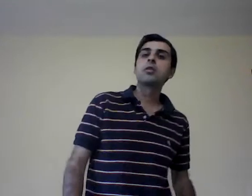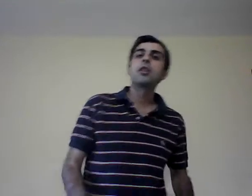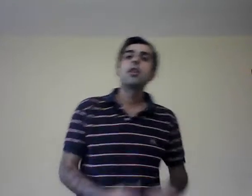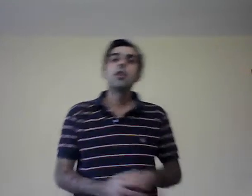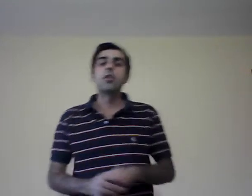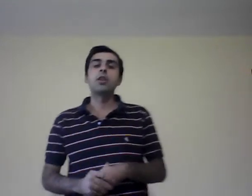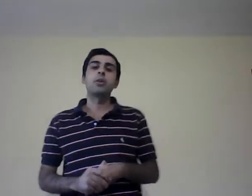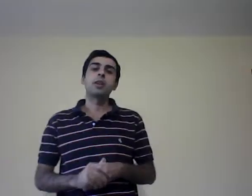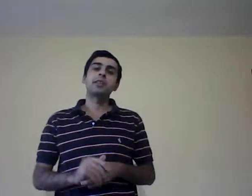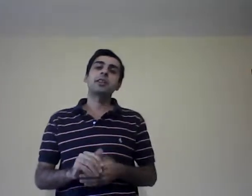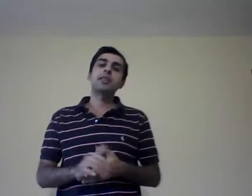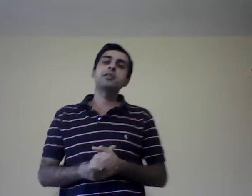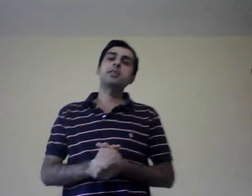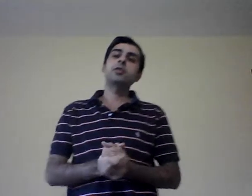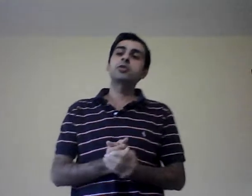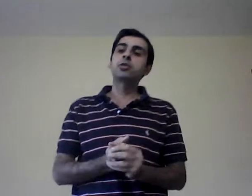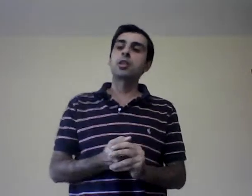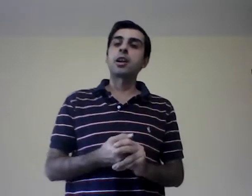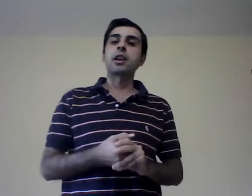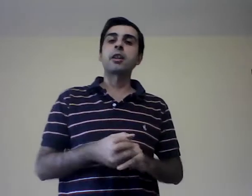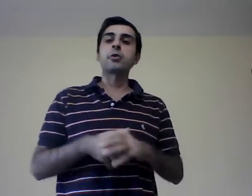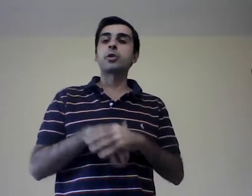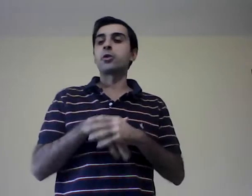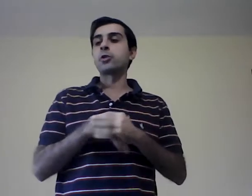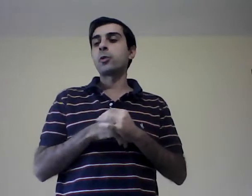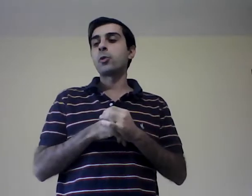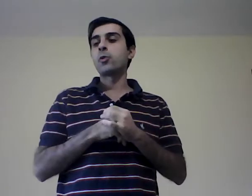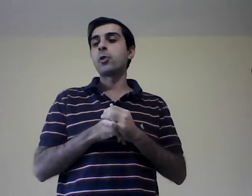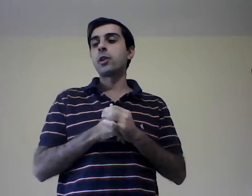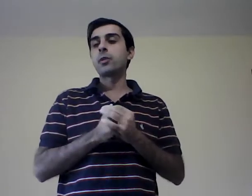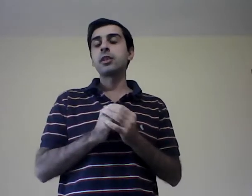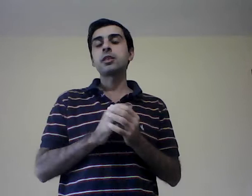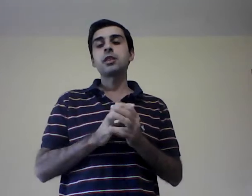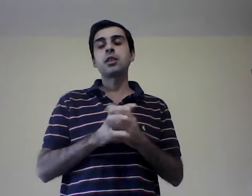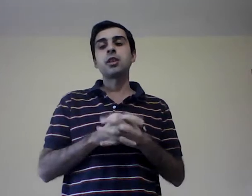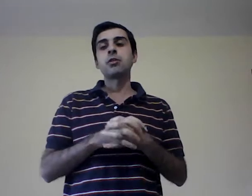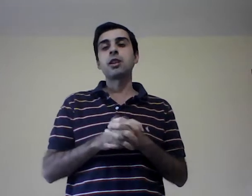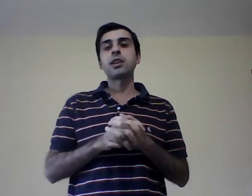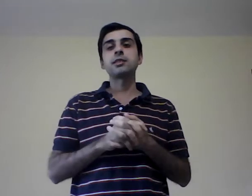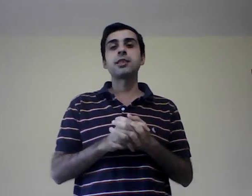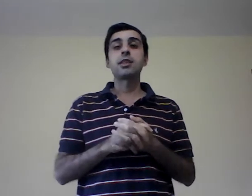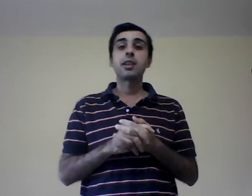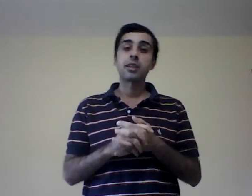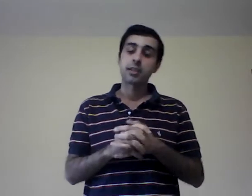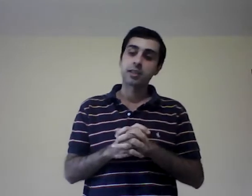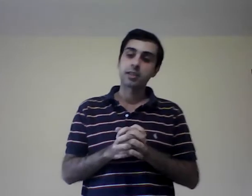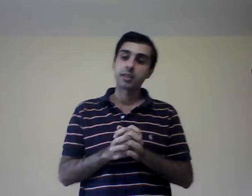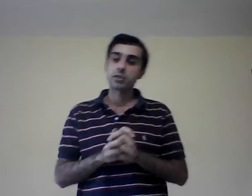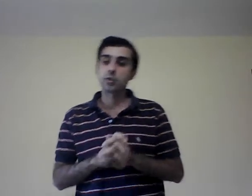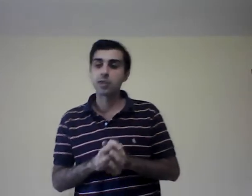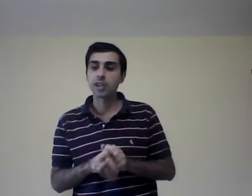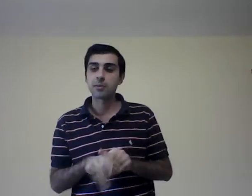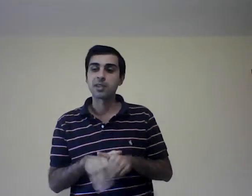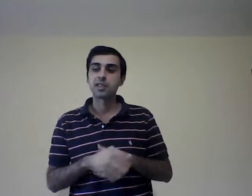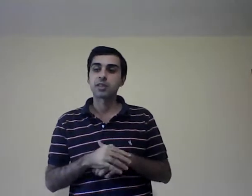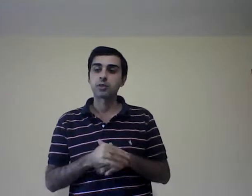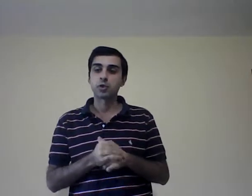Hola, buenas tardes chicos. Acá nos encontramos nuevamente en una clase de, en este caso, de administración.